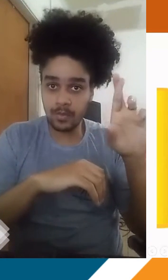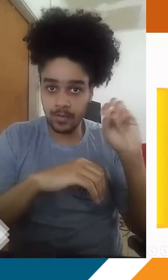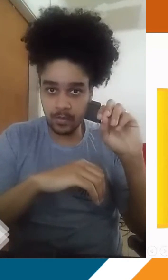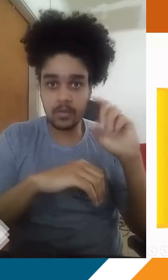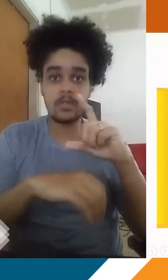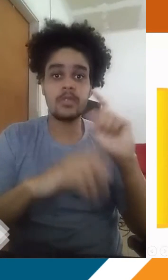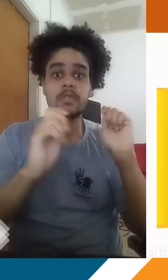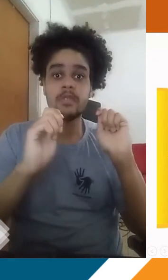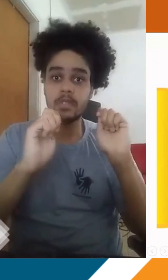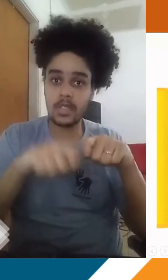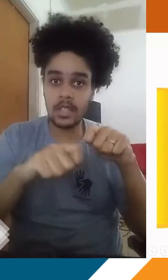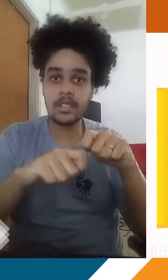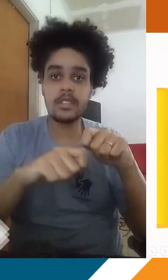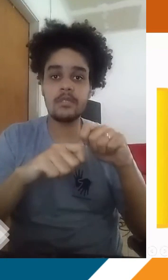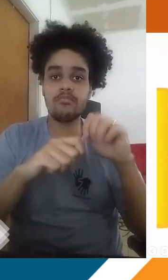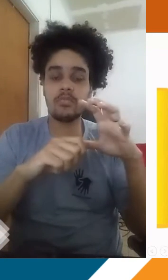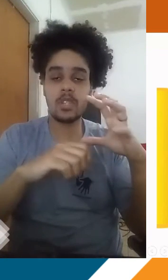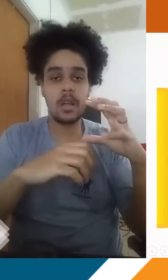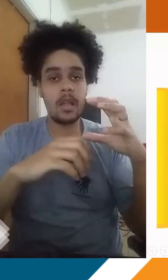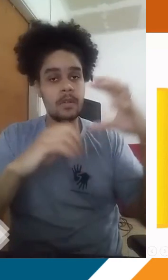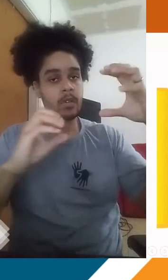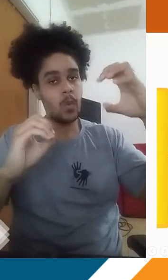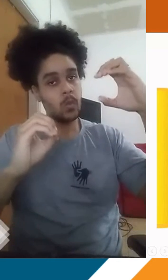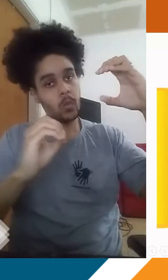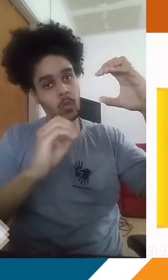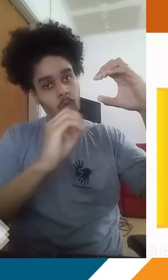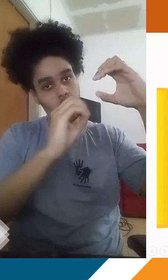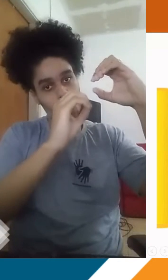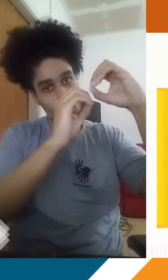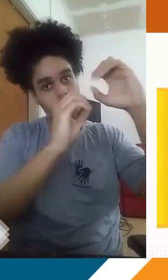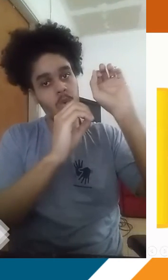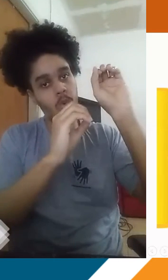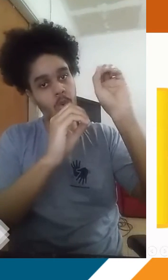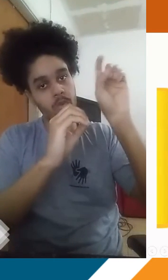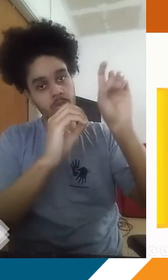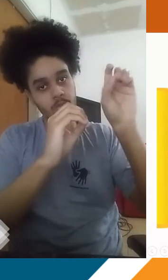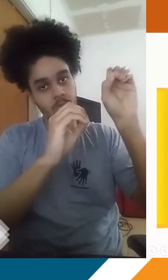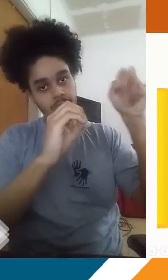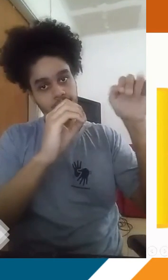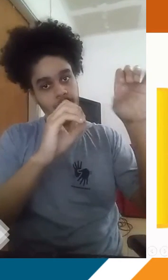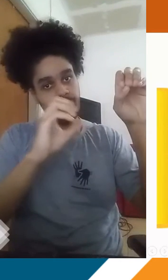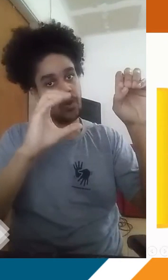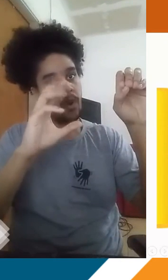O cloro tem justamente a capacidade de se atrair ao gás ozônio e também